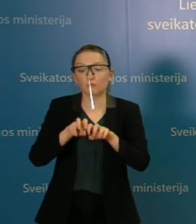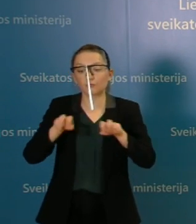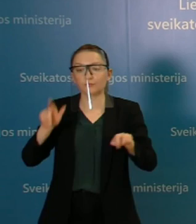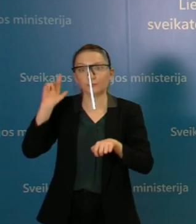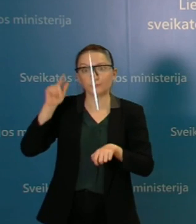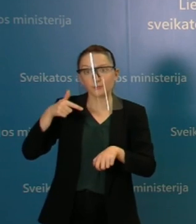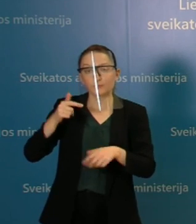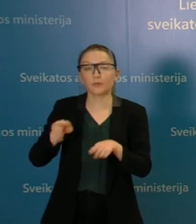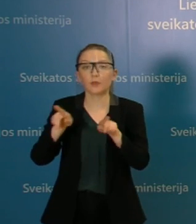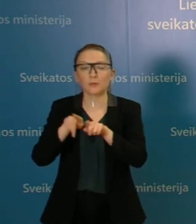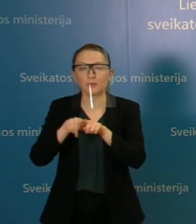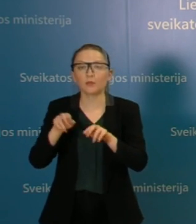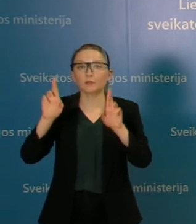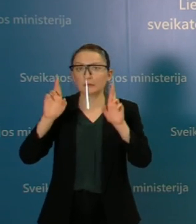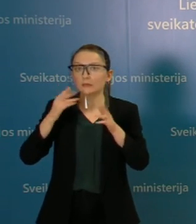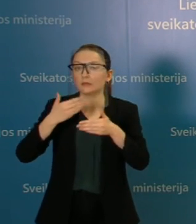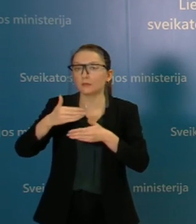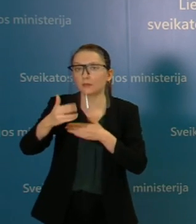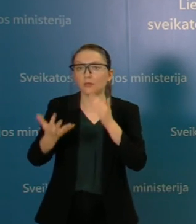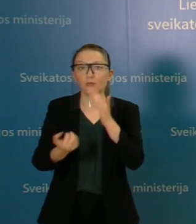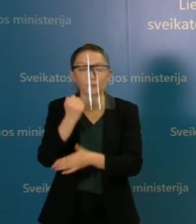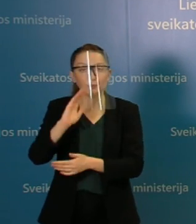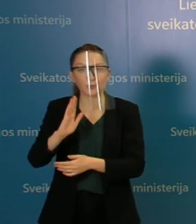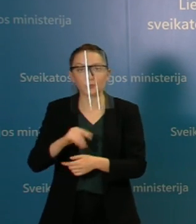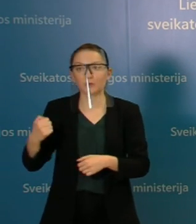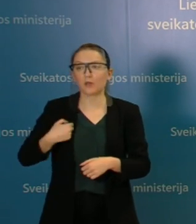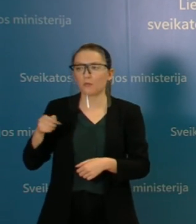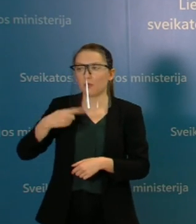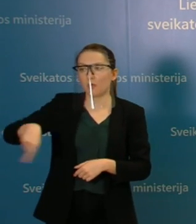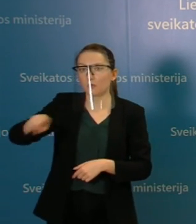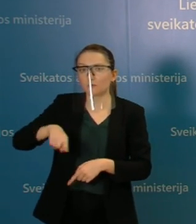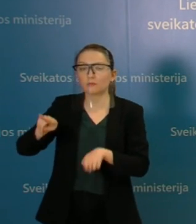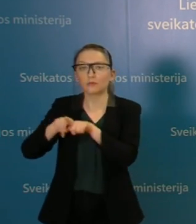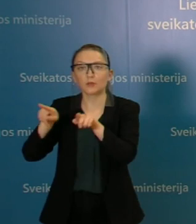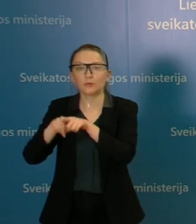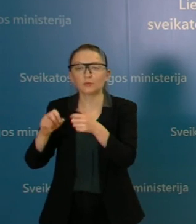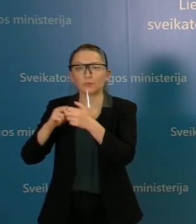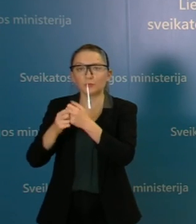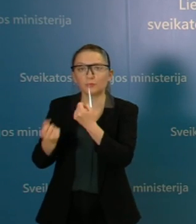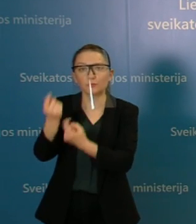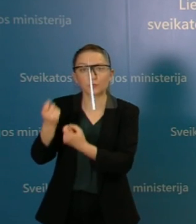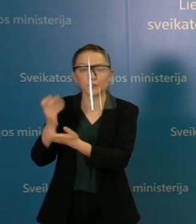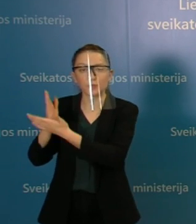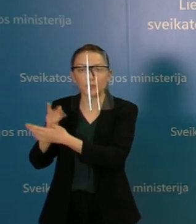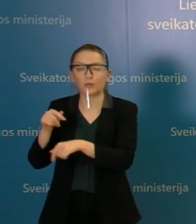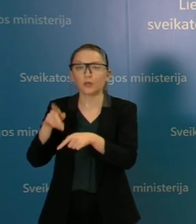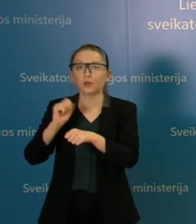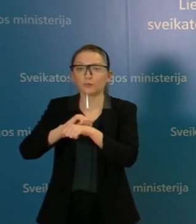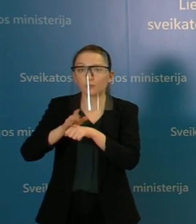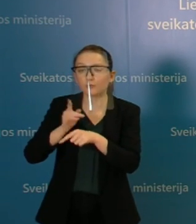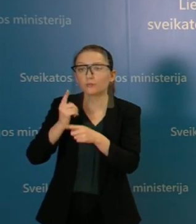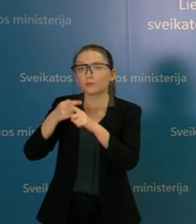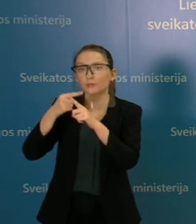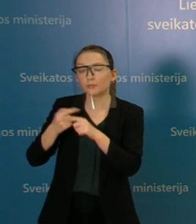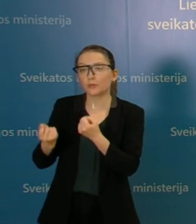Tai tikėkime, kad pavyks tai padaryti, nors ir pačioje kariuomenėje yra tikrai nemažai iššūkių, yra atvejai nustadomi ir